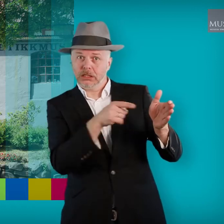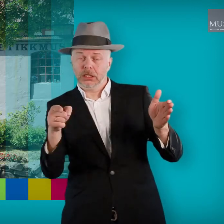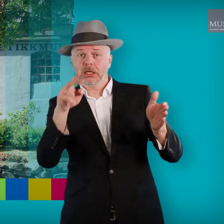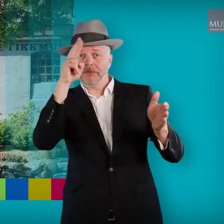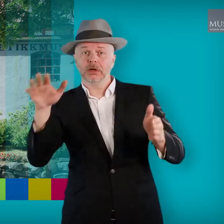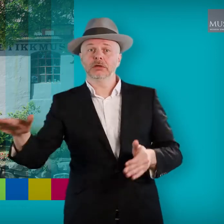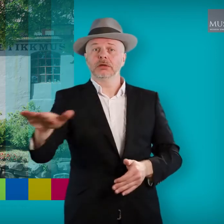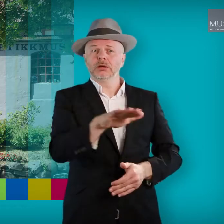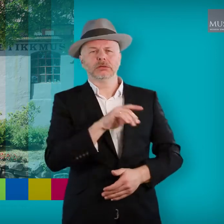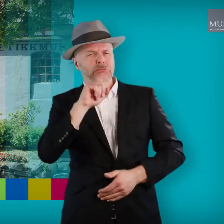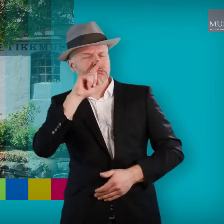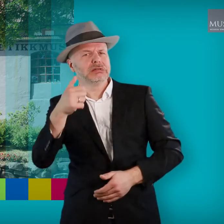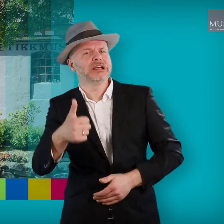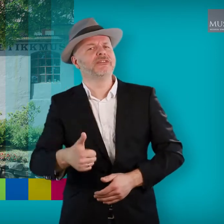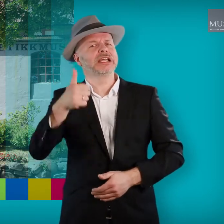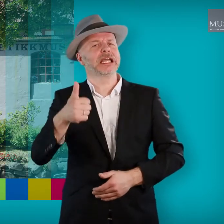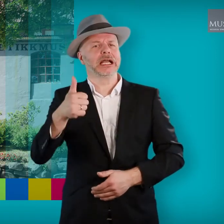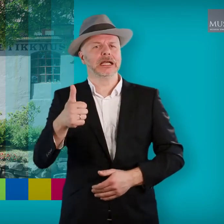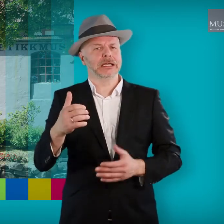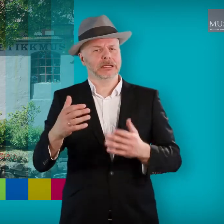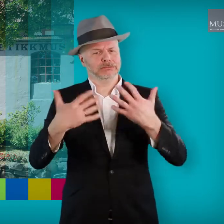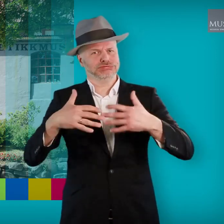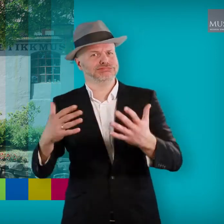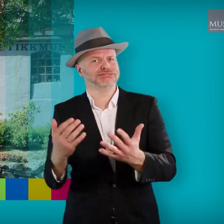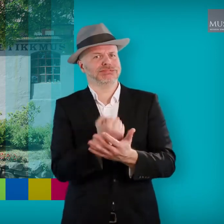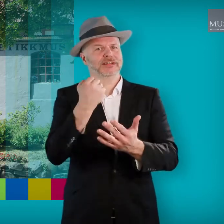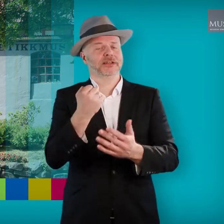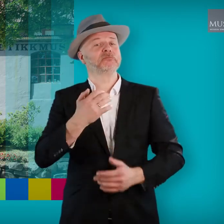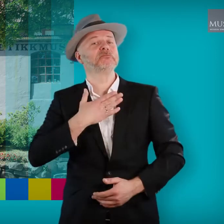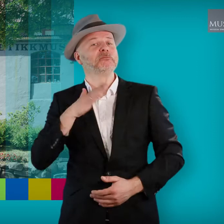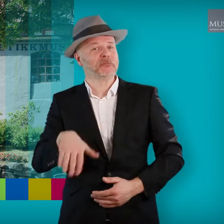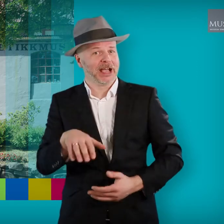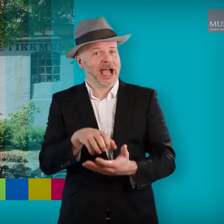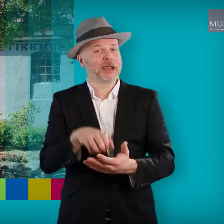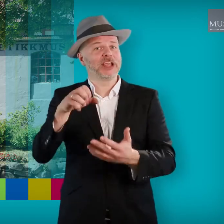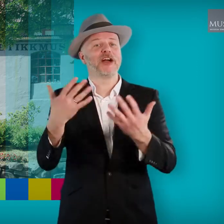I Stavanger-området var da Hermetikk-industrien en av de viktigaste næringene.